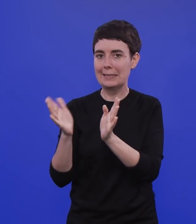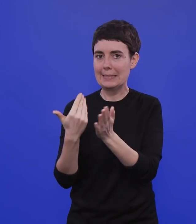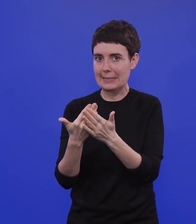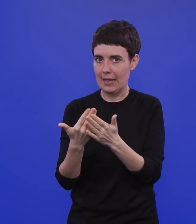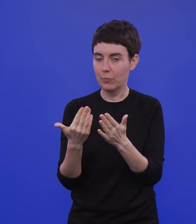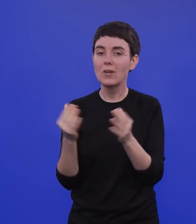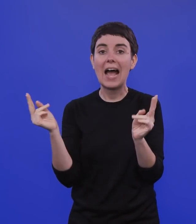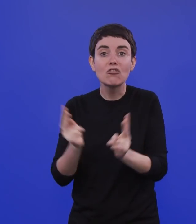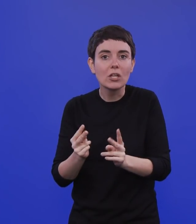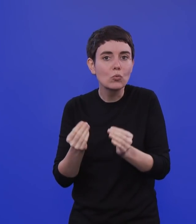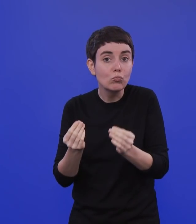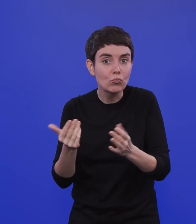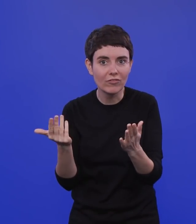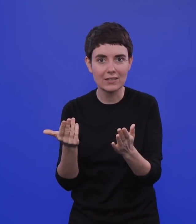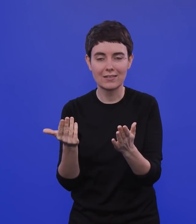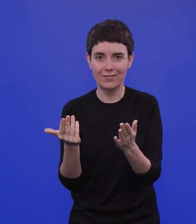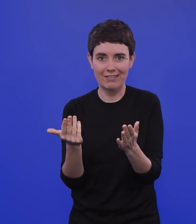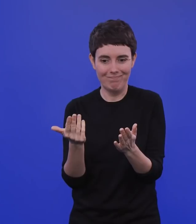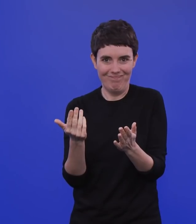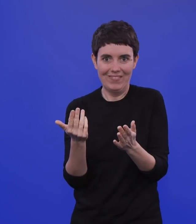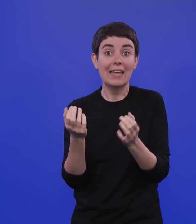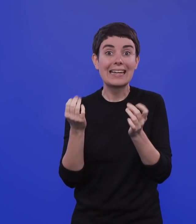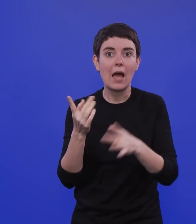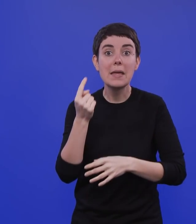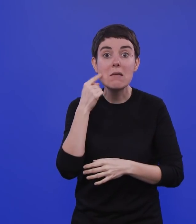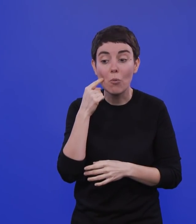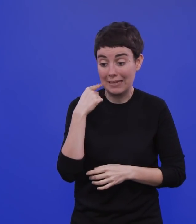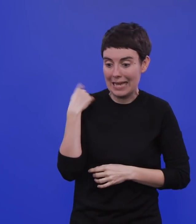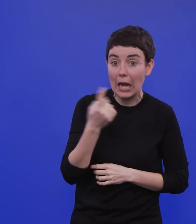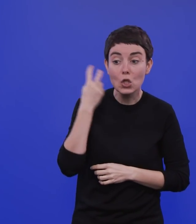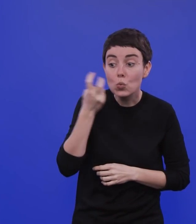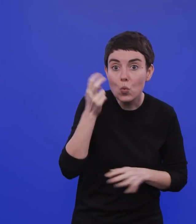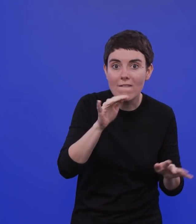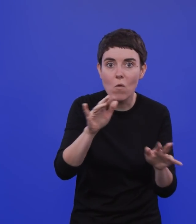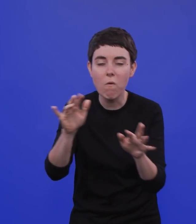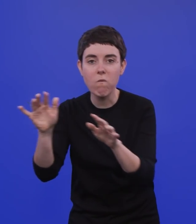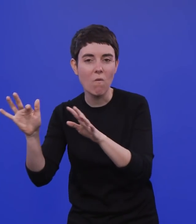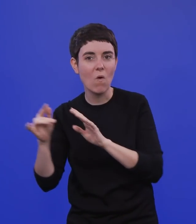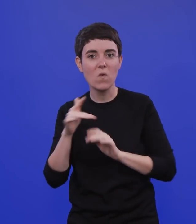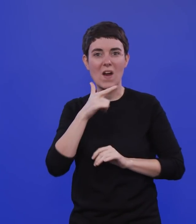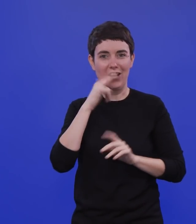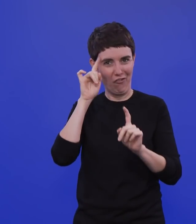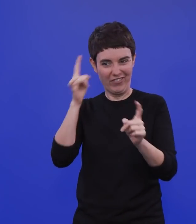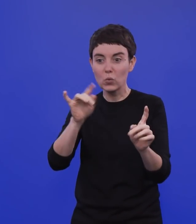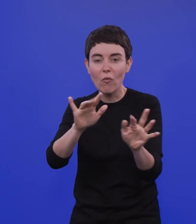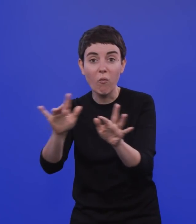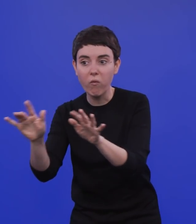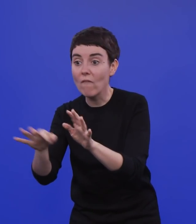eben die Einschränkungen, die sich aus einem gewissen Aufmerksamkeitseffekt ergeben. Ganz einfach gedacht, da ist jemand, der wird